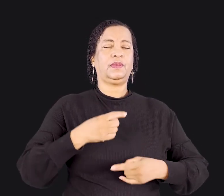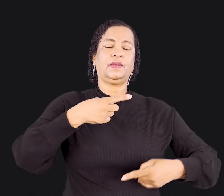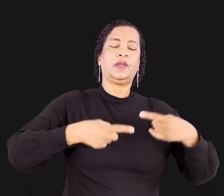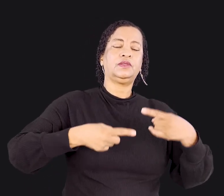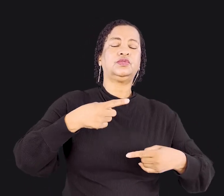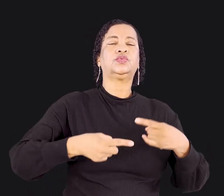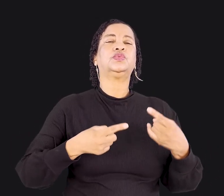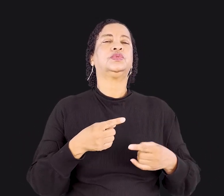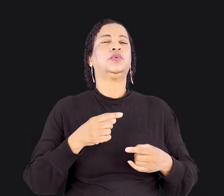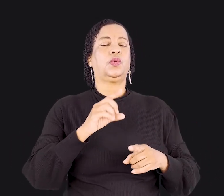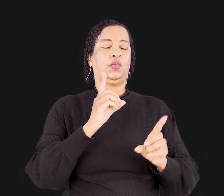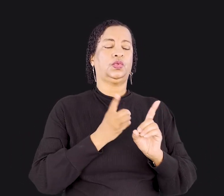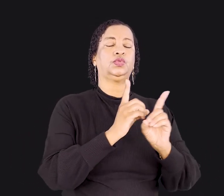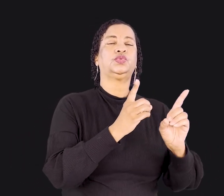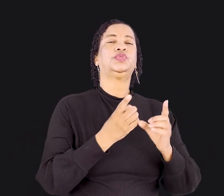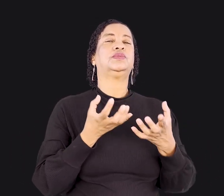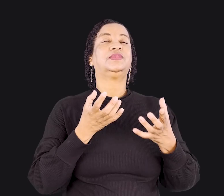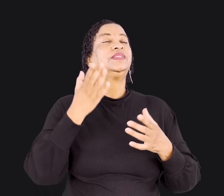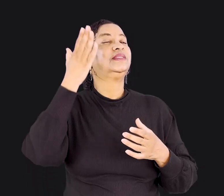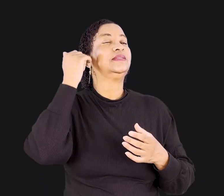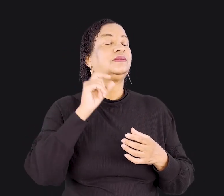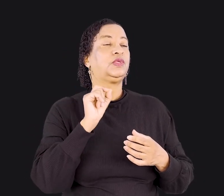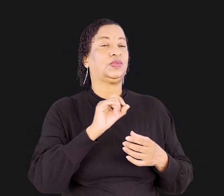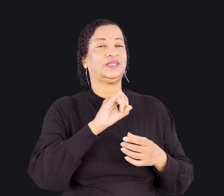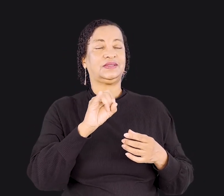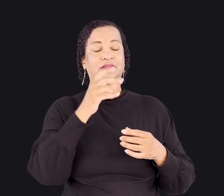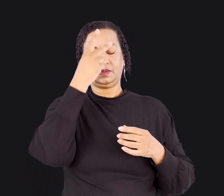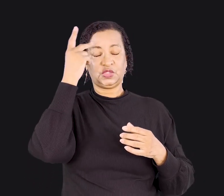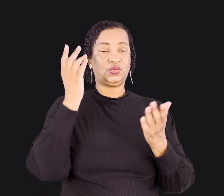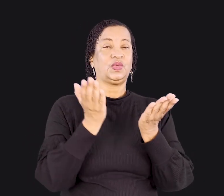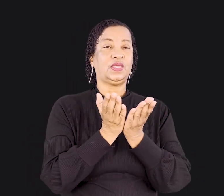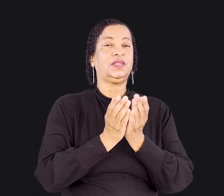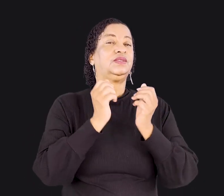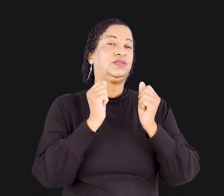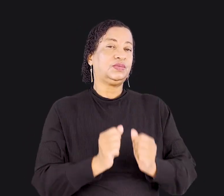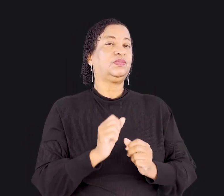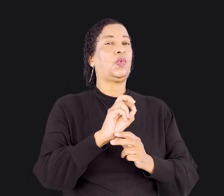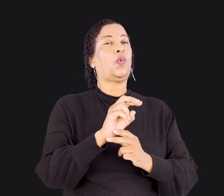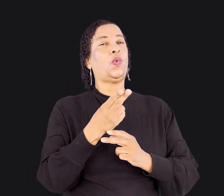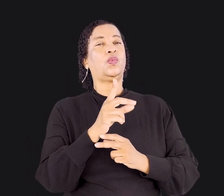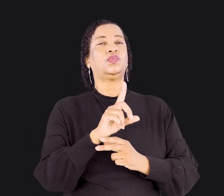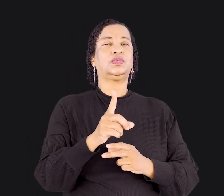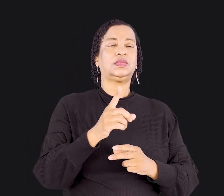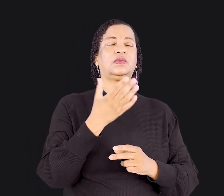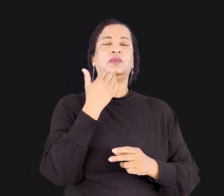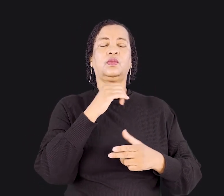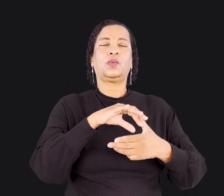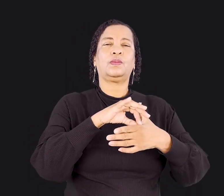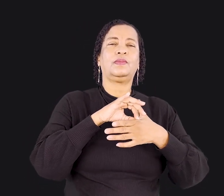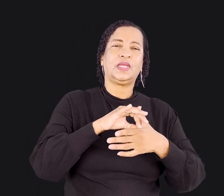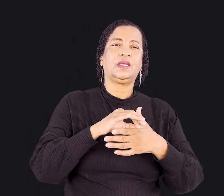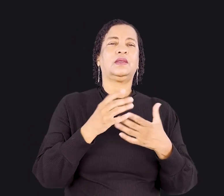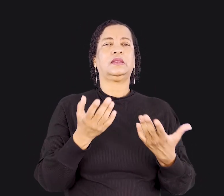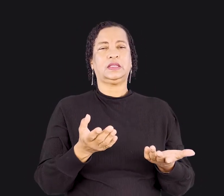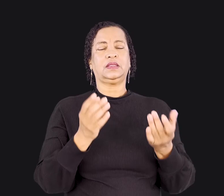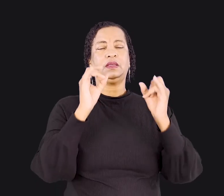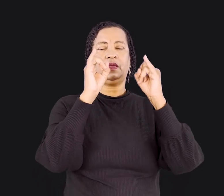torno de saber se um crente podia ou não comer a carne que tinha sido associada à adoração de